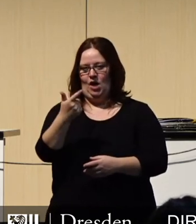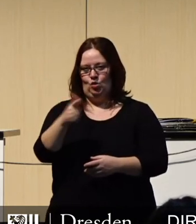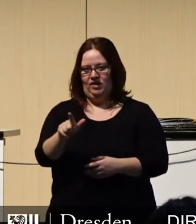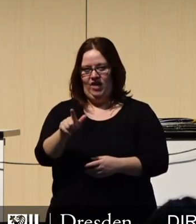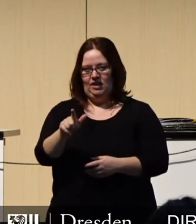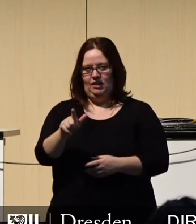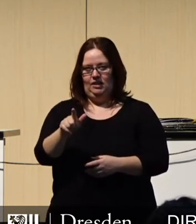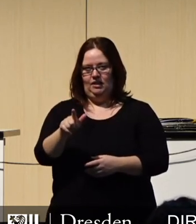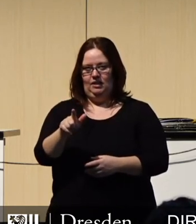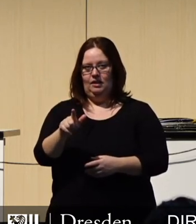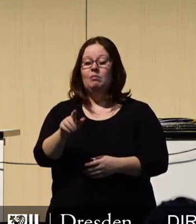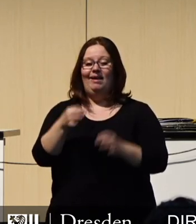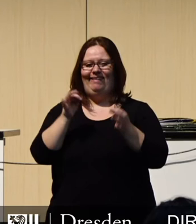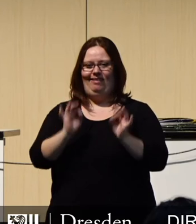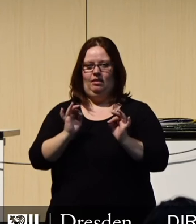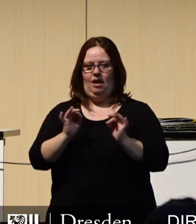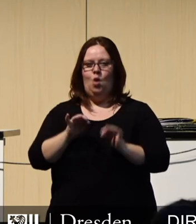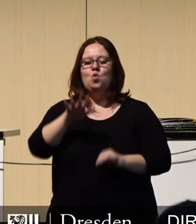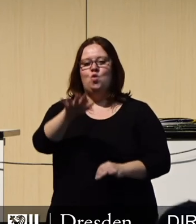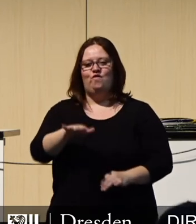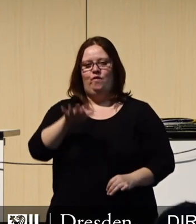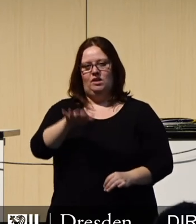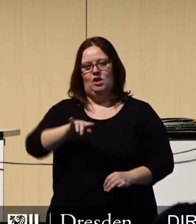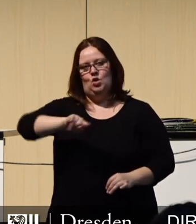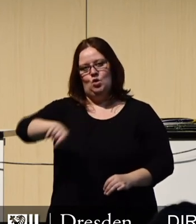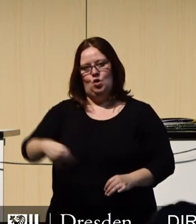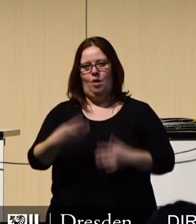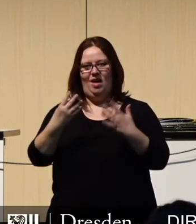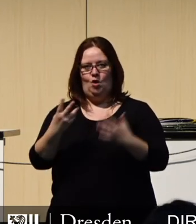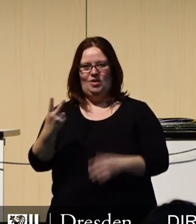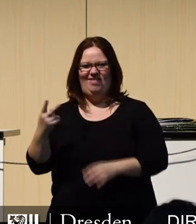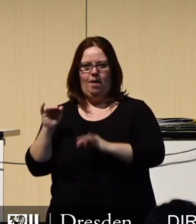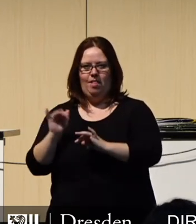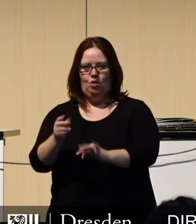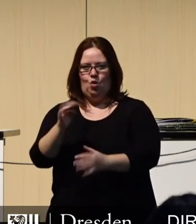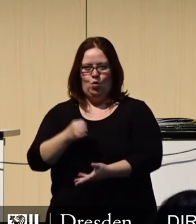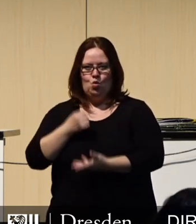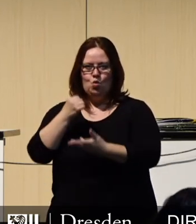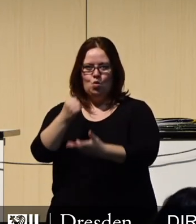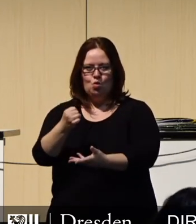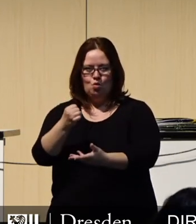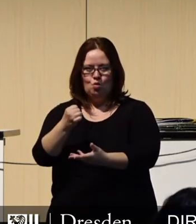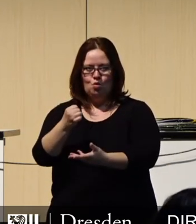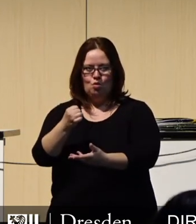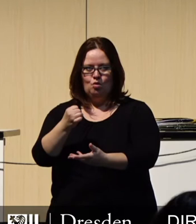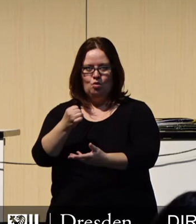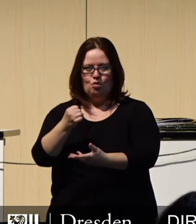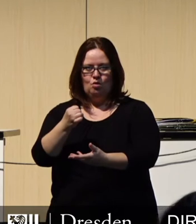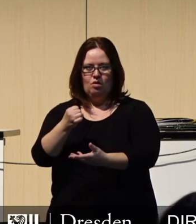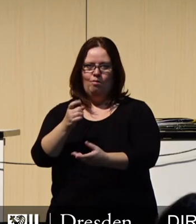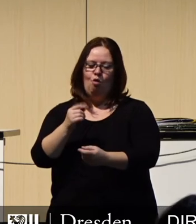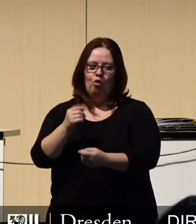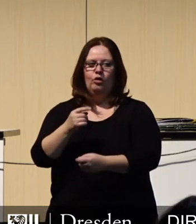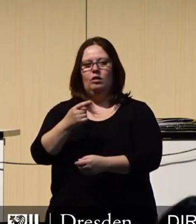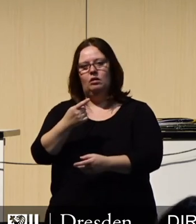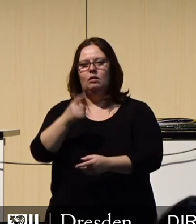liegt bei exakt 15,92 Millionen Euro und damit rund eine